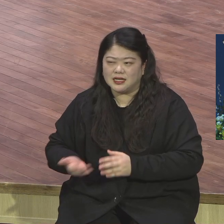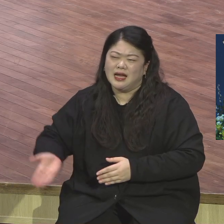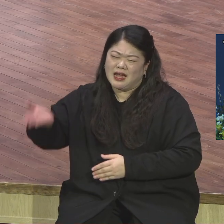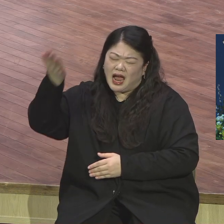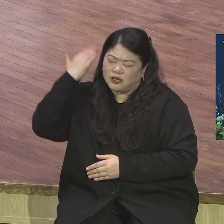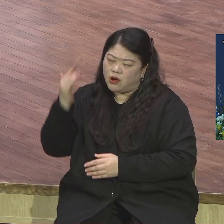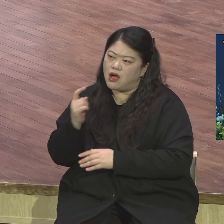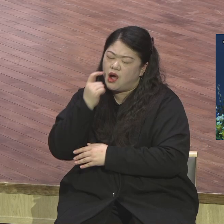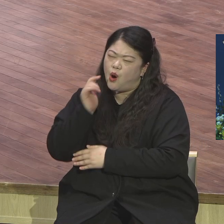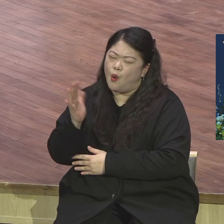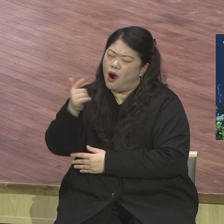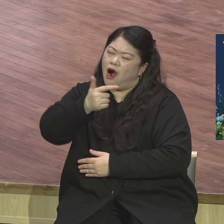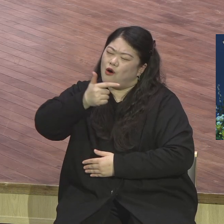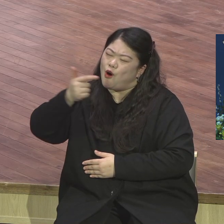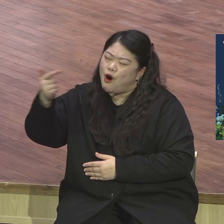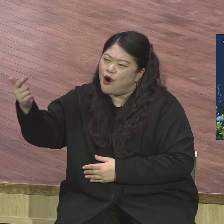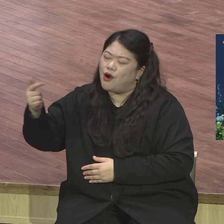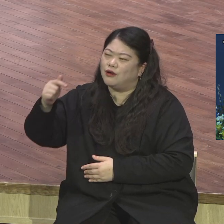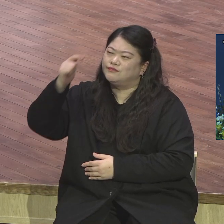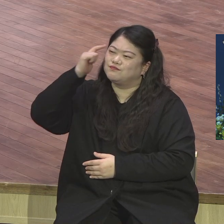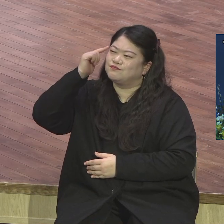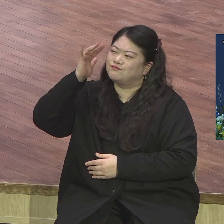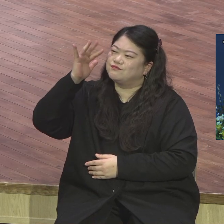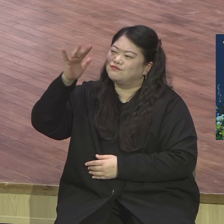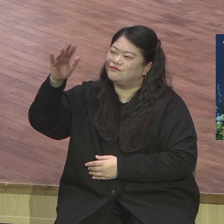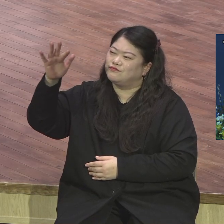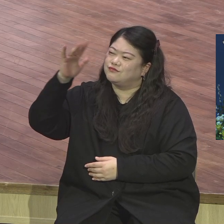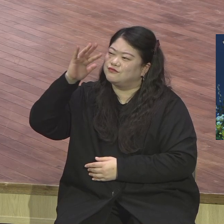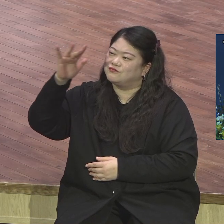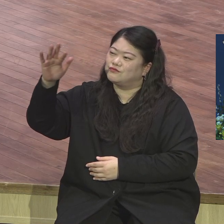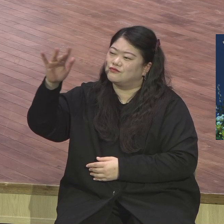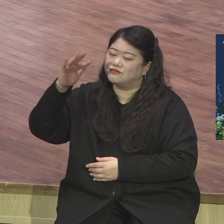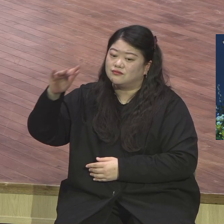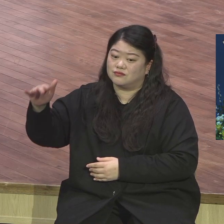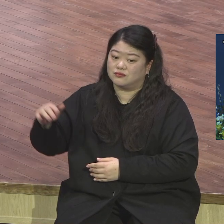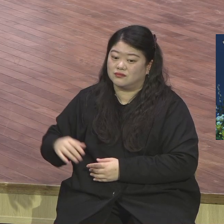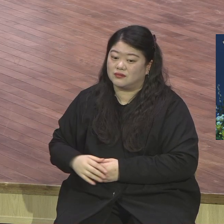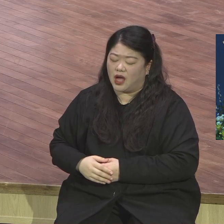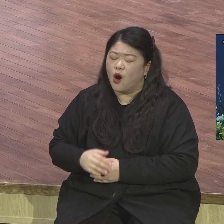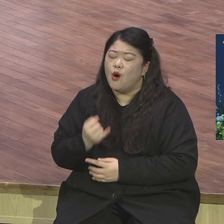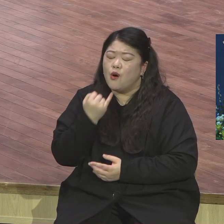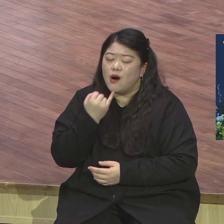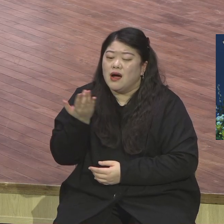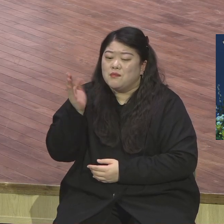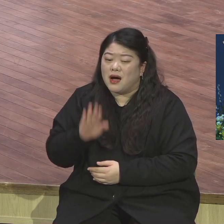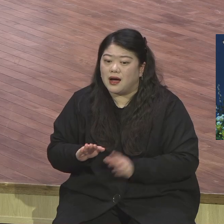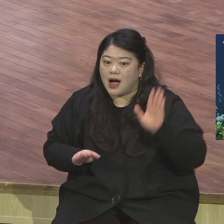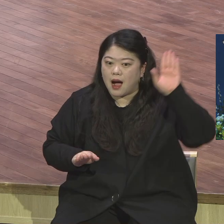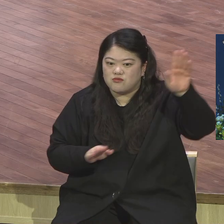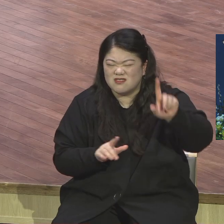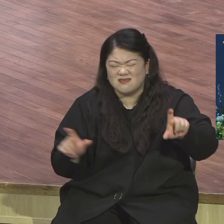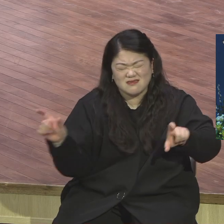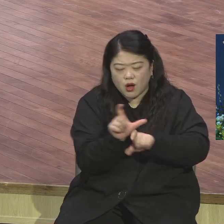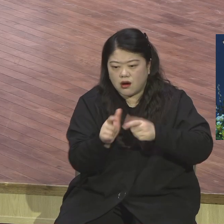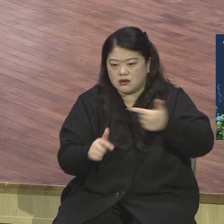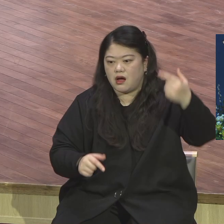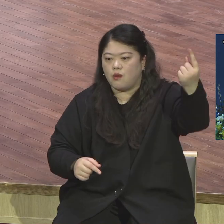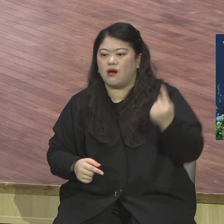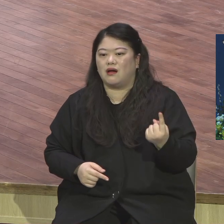영광을 받으셨지만 앞으로 본당 헌당 이후에 더 큰 영광이 우리를 통하여 나타날 것이다.